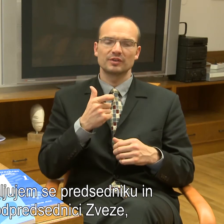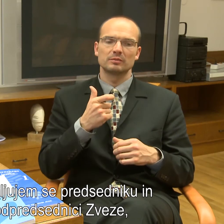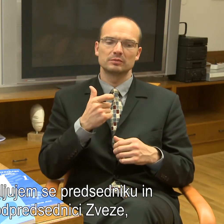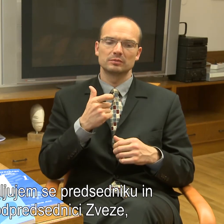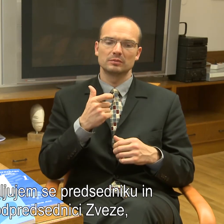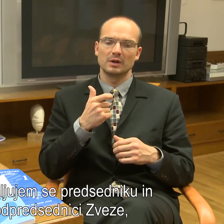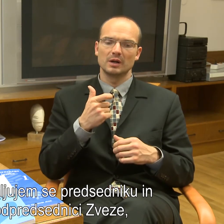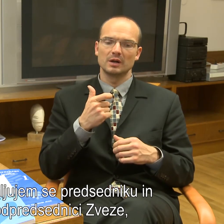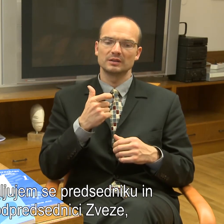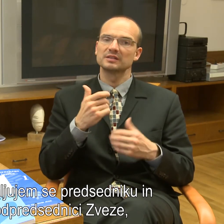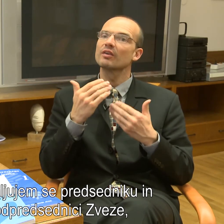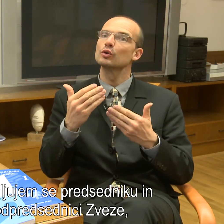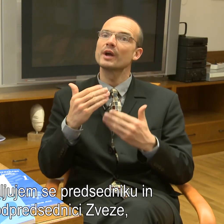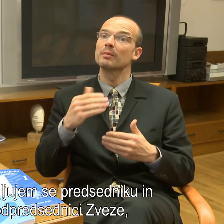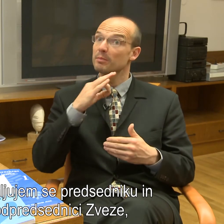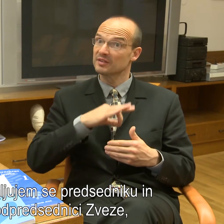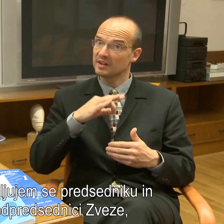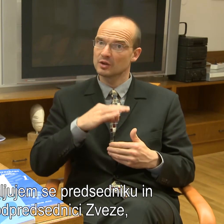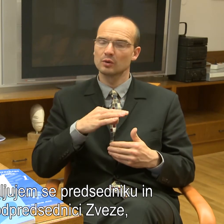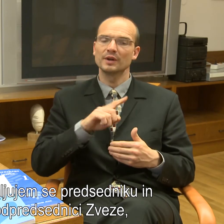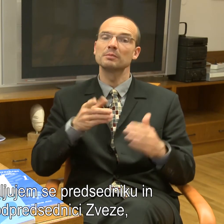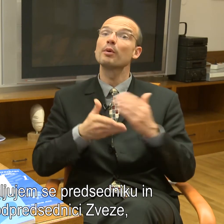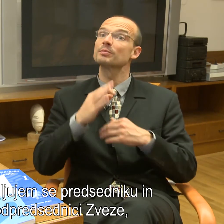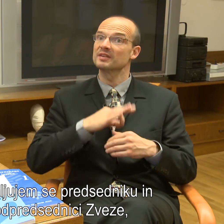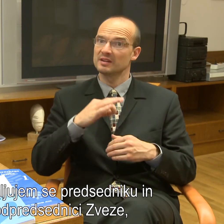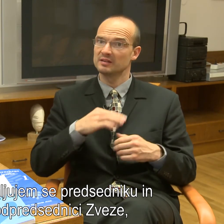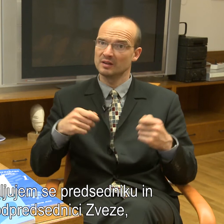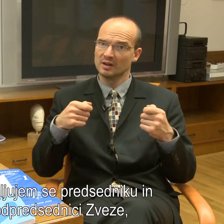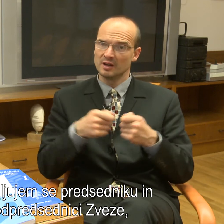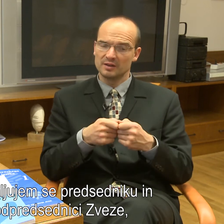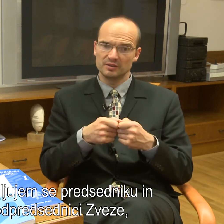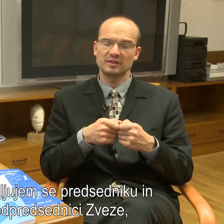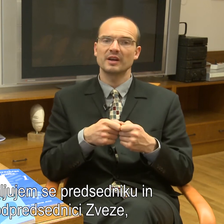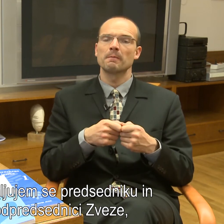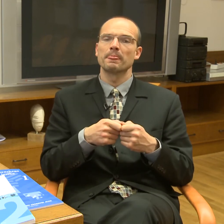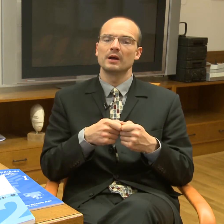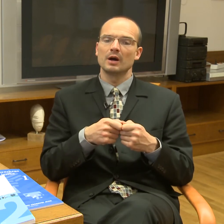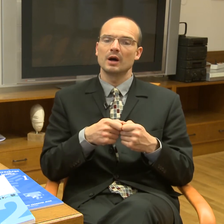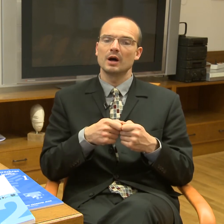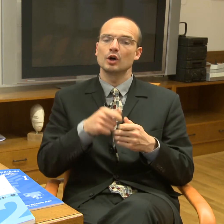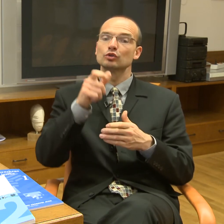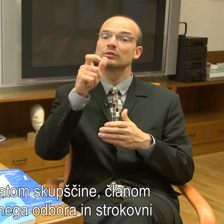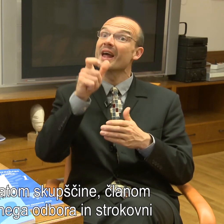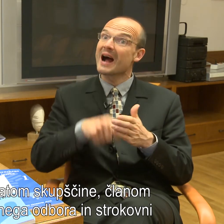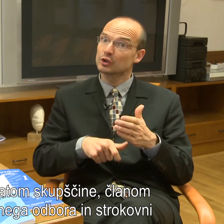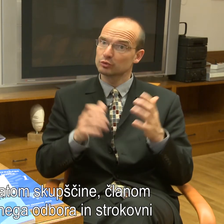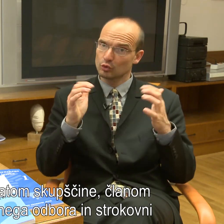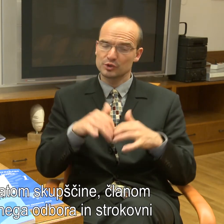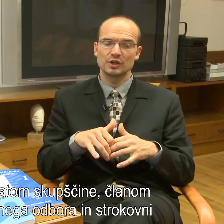se zahvaljujem predsedniku in podpredsednici zveze, delegatom skupščine,